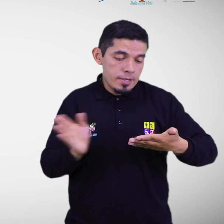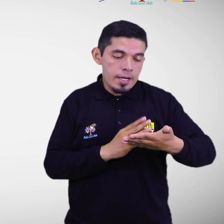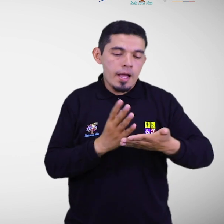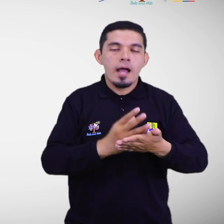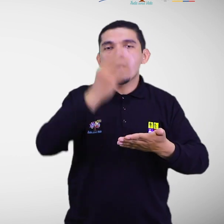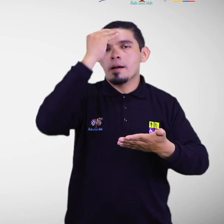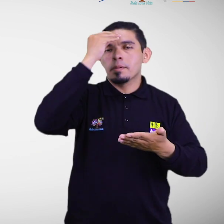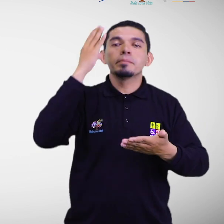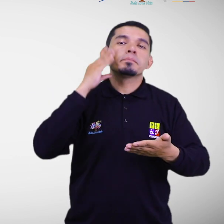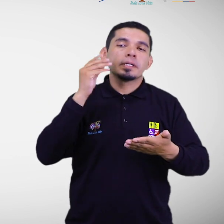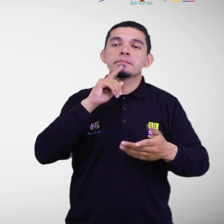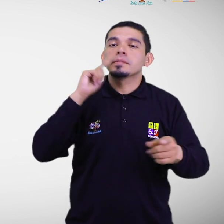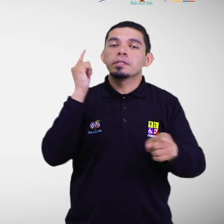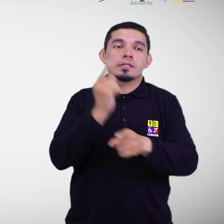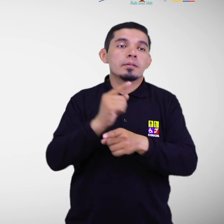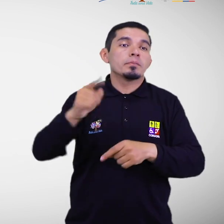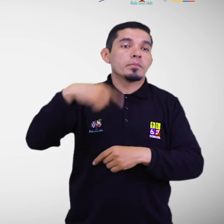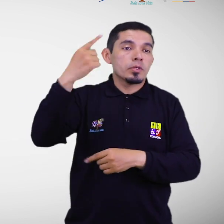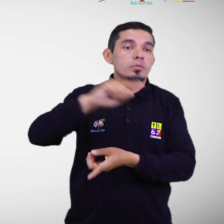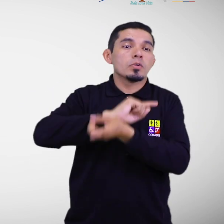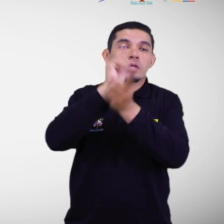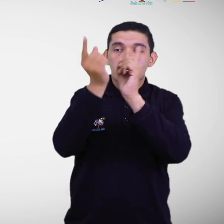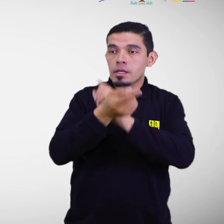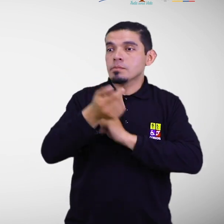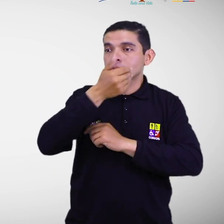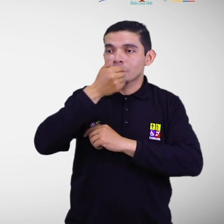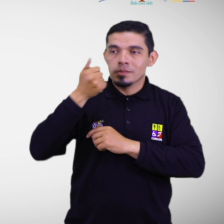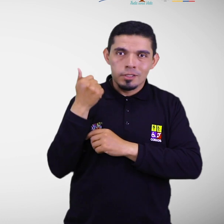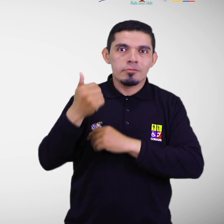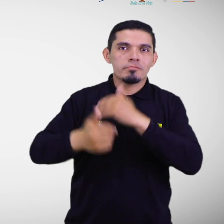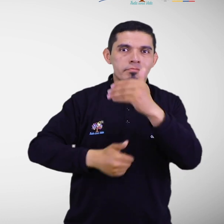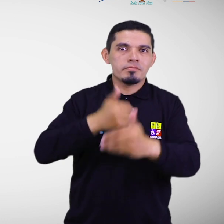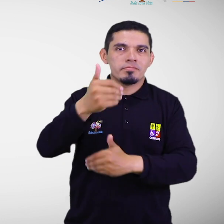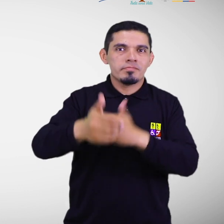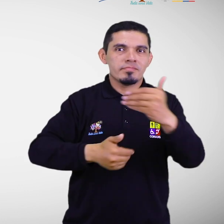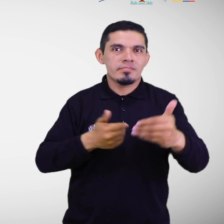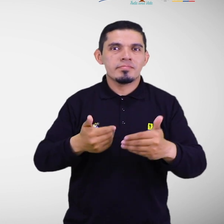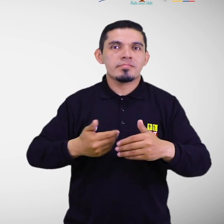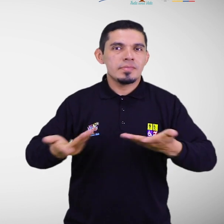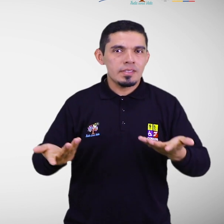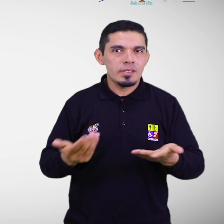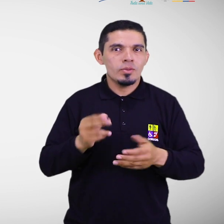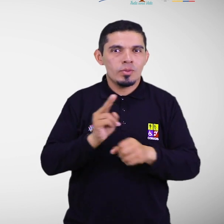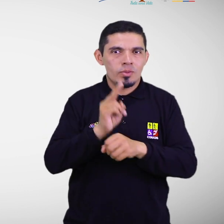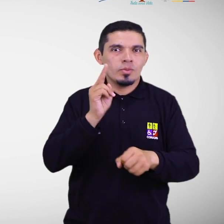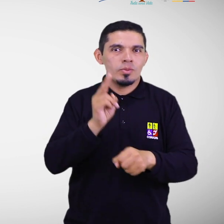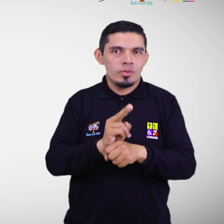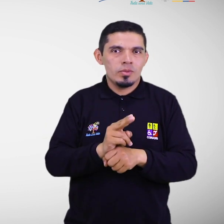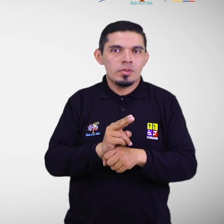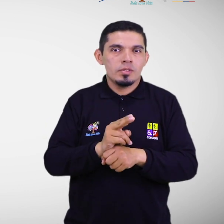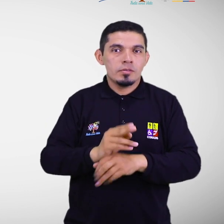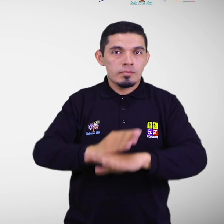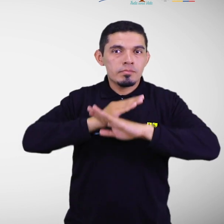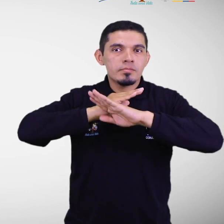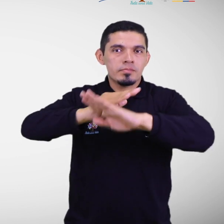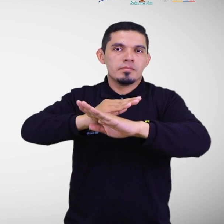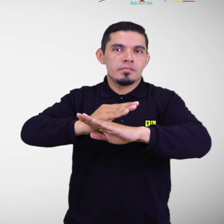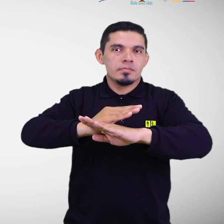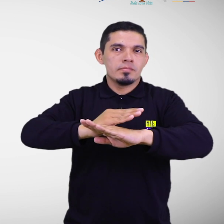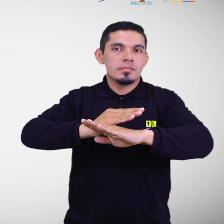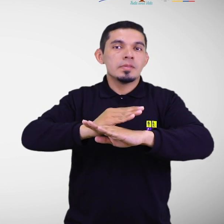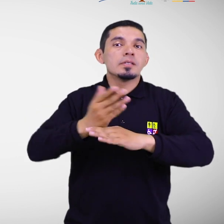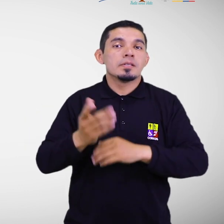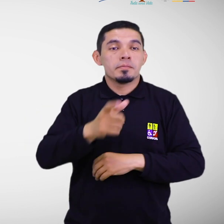servirán para un proceso de mejora continua de las distintas herramientas utilizadas para la respuesta a las personas con